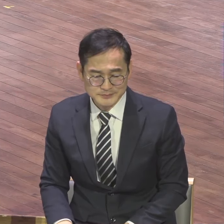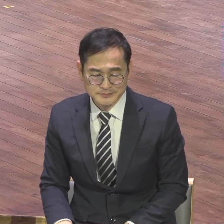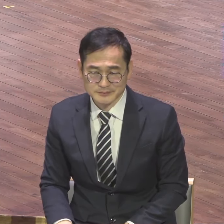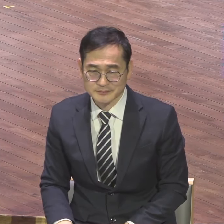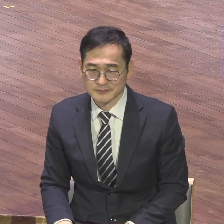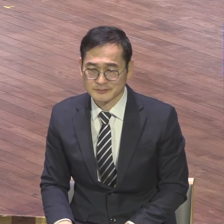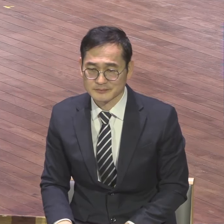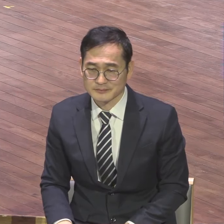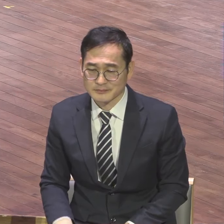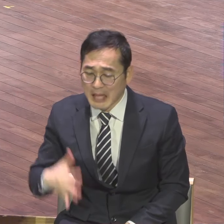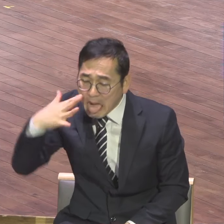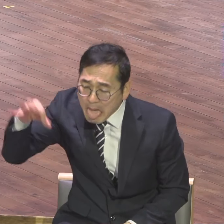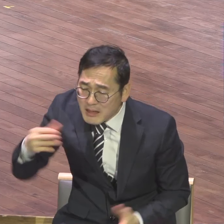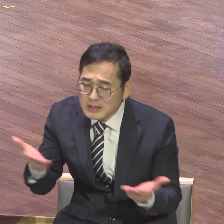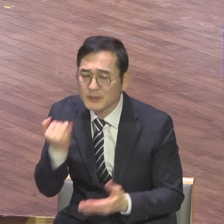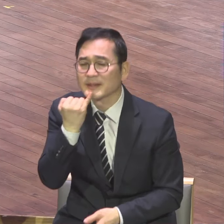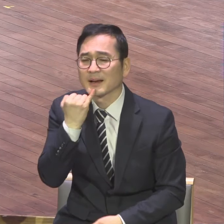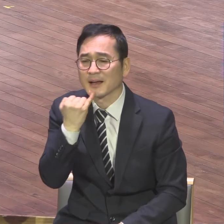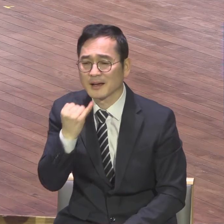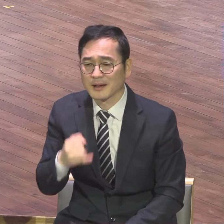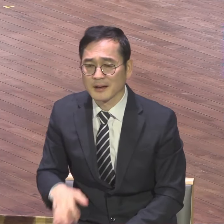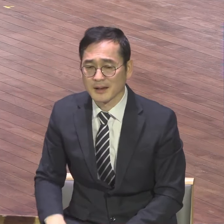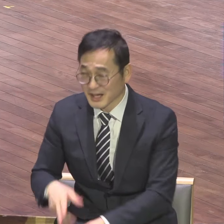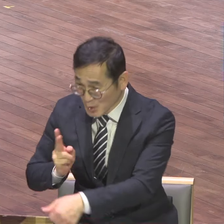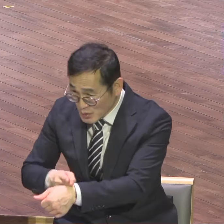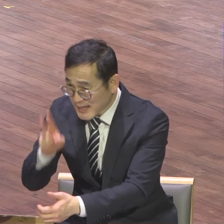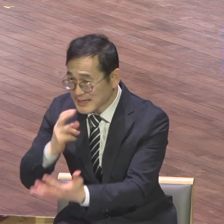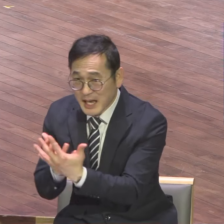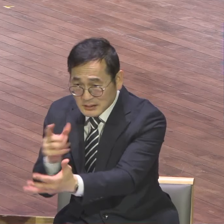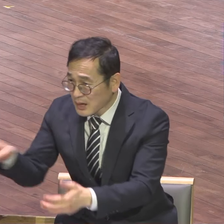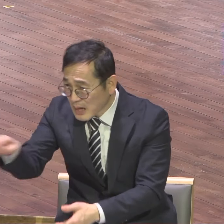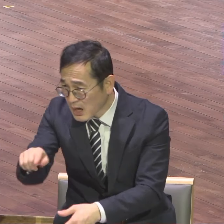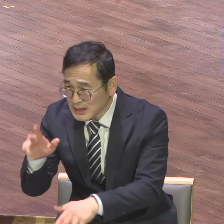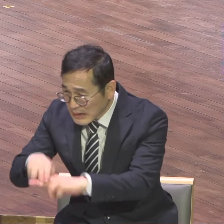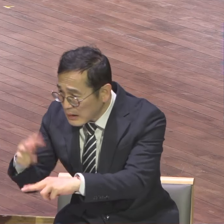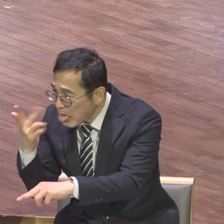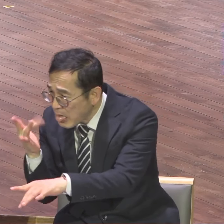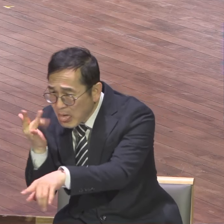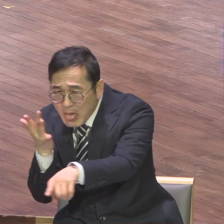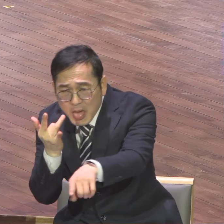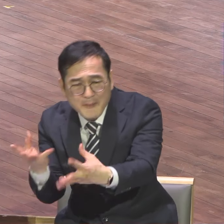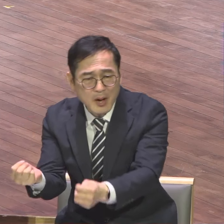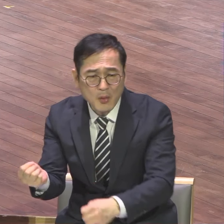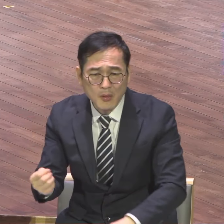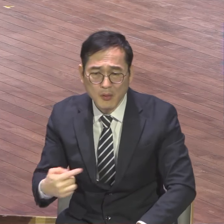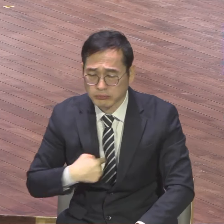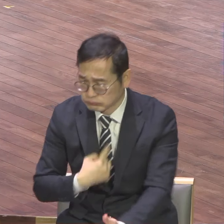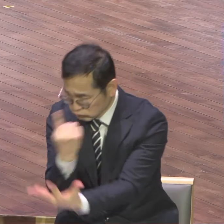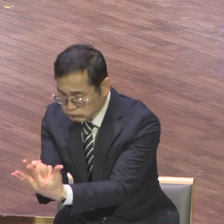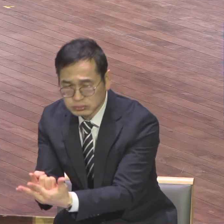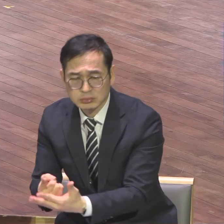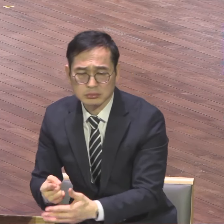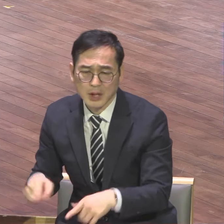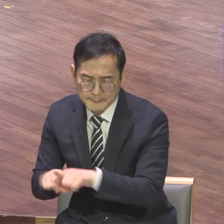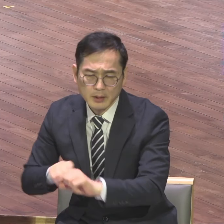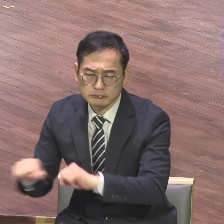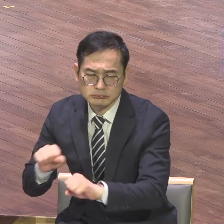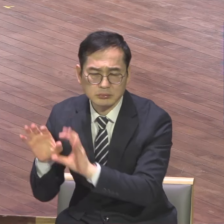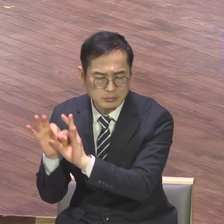교사도 모자라고 다 찬양돼 모자라잖아요 자리 다 비어있잖아요 아멘 뭐 하나님 앞에서